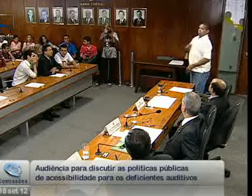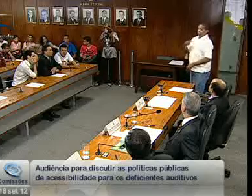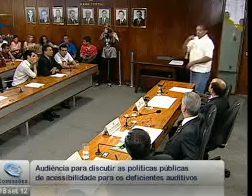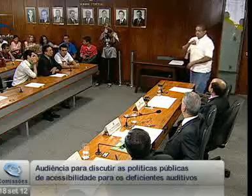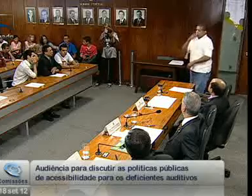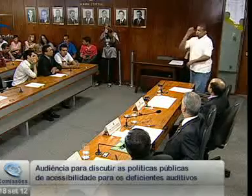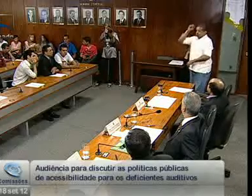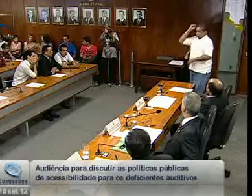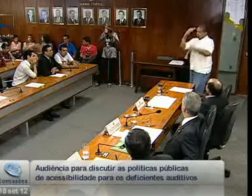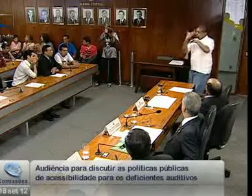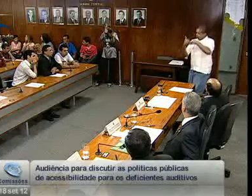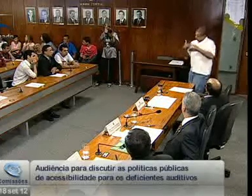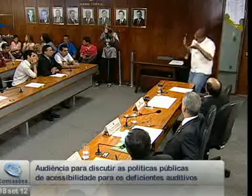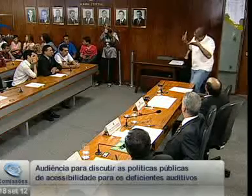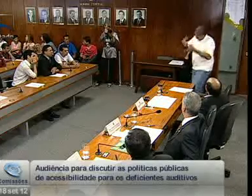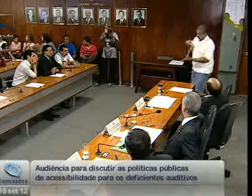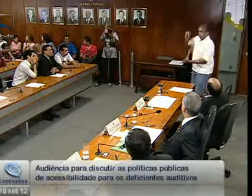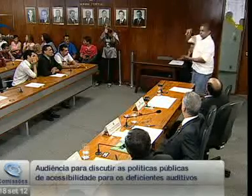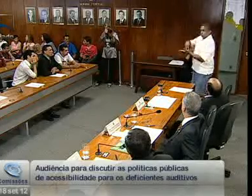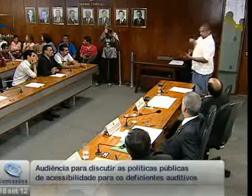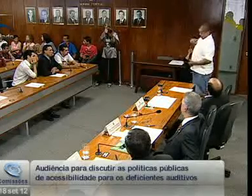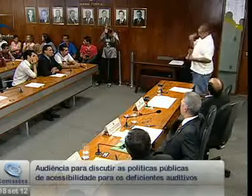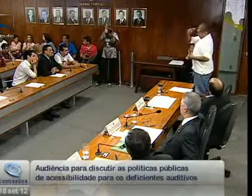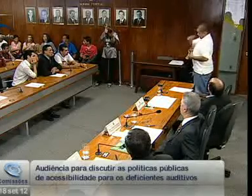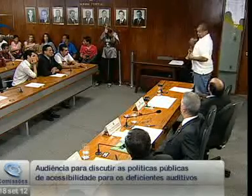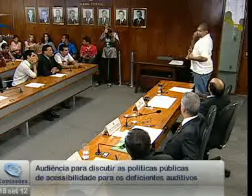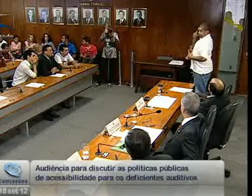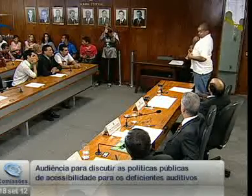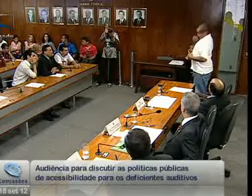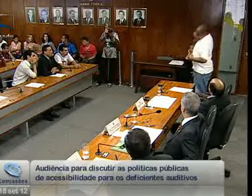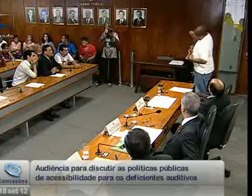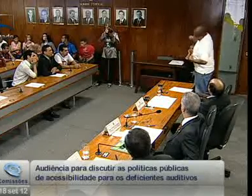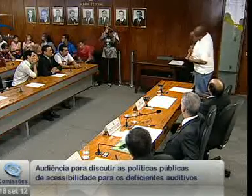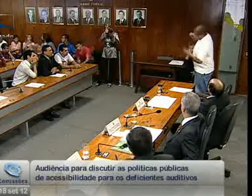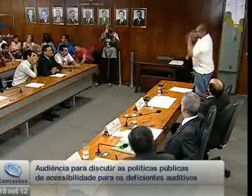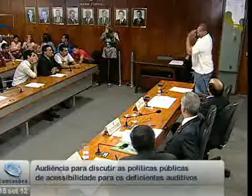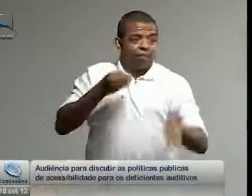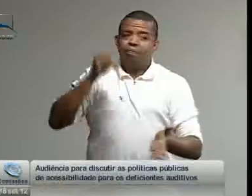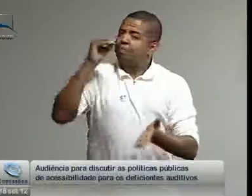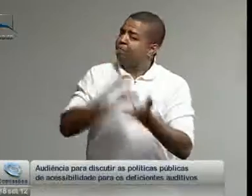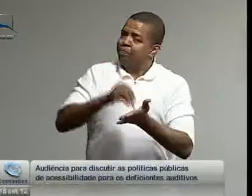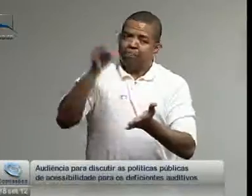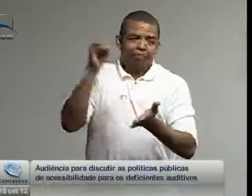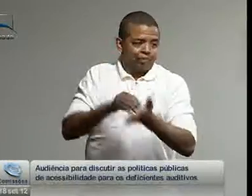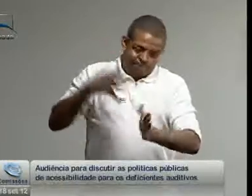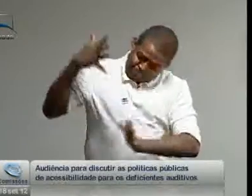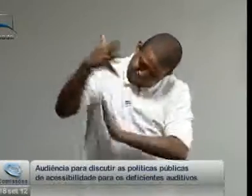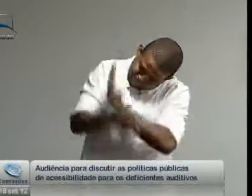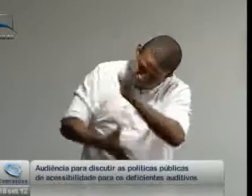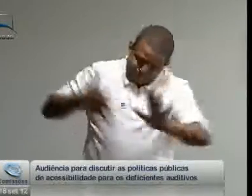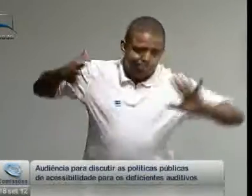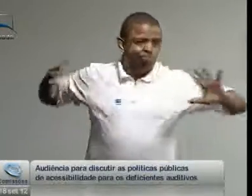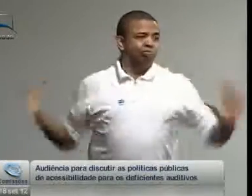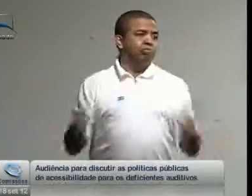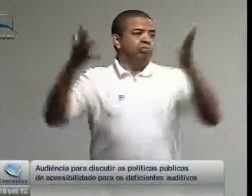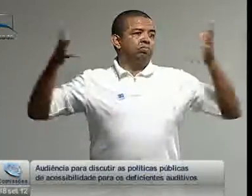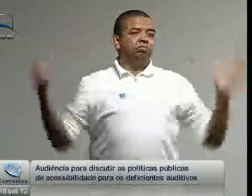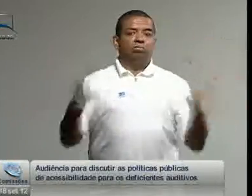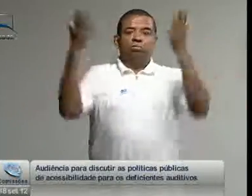Por isso, por esse motivo, estou aqui presente, o Suíde me convidou e estou aqui representando todos os fundos, pois eu tenho experiência de vida e